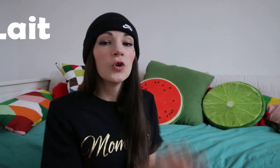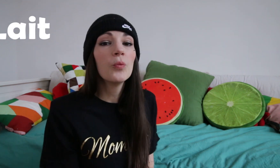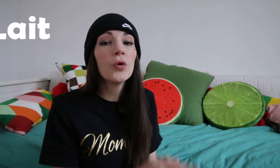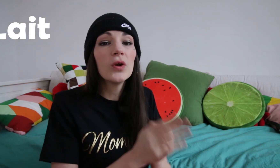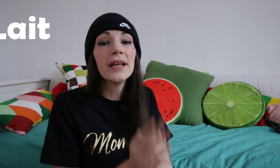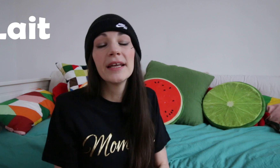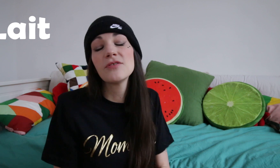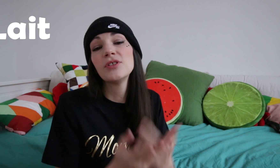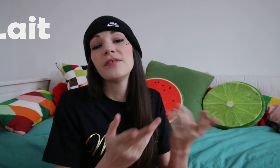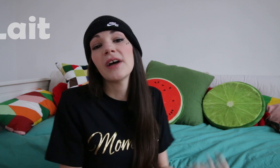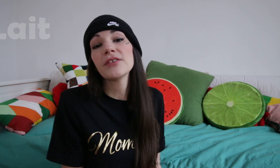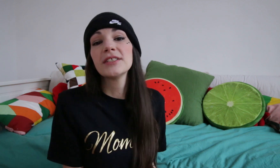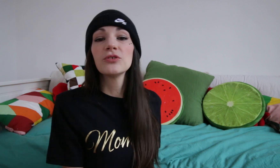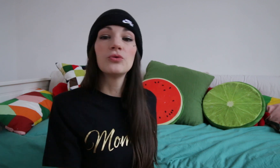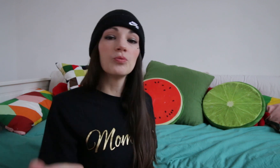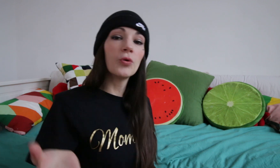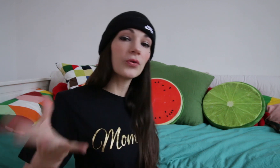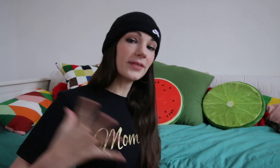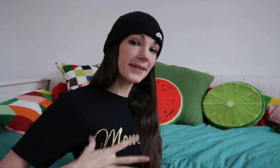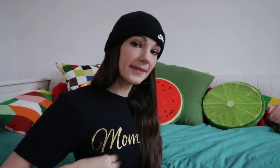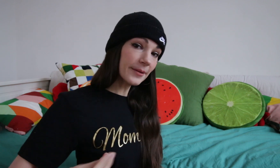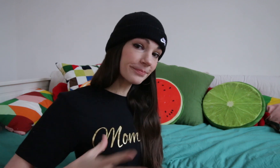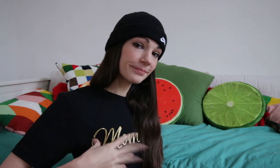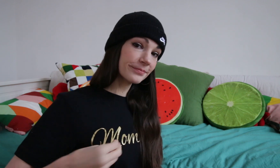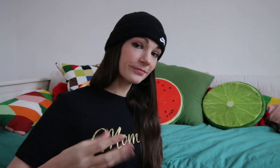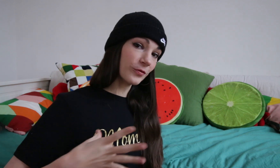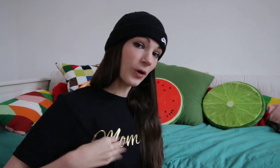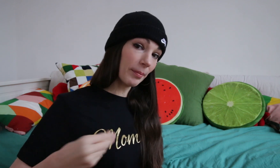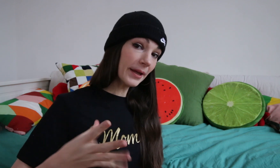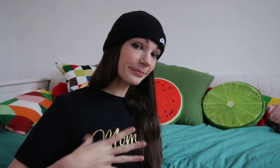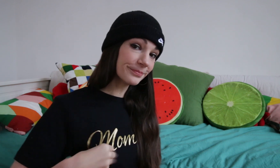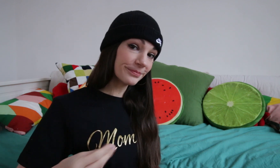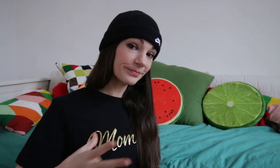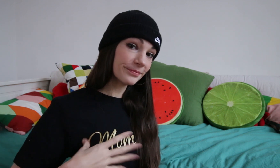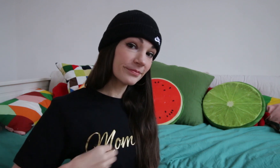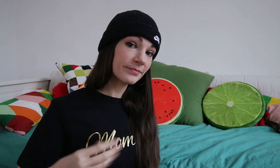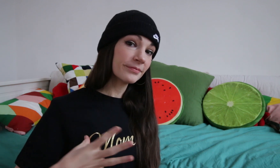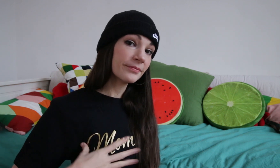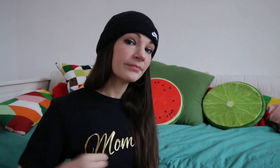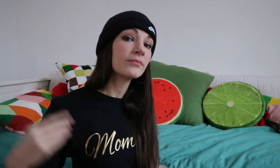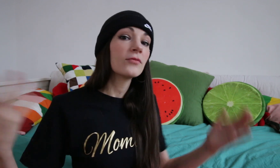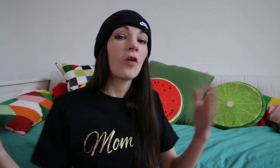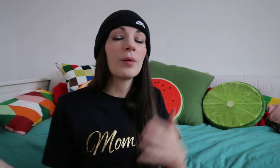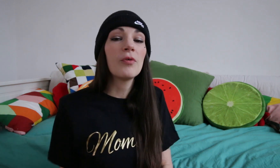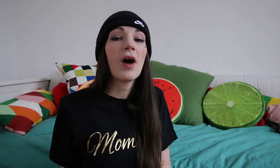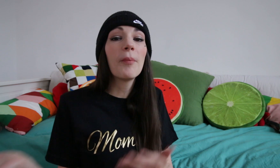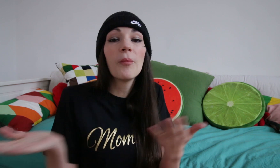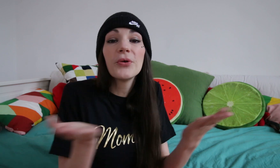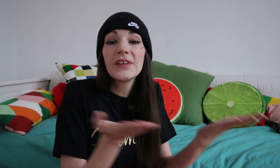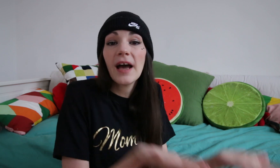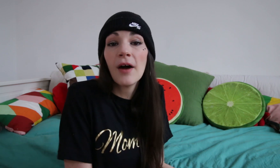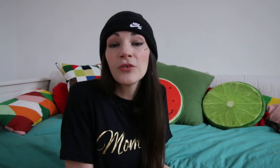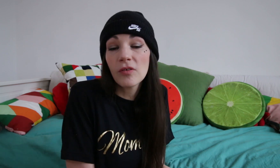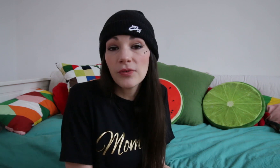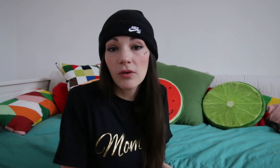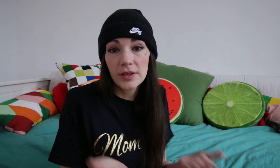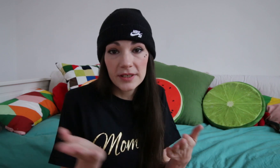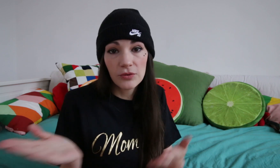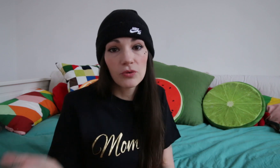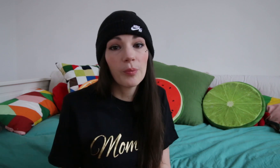le mot les se différencie du mot tété, vous vous rappelez ? On va pouvoir proposer aux enfants qui ne sont